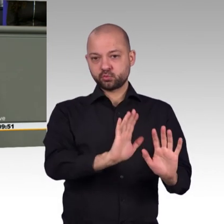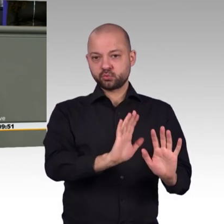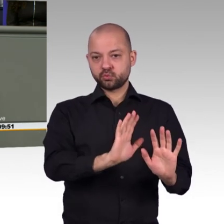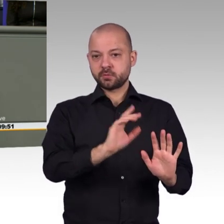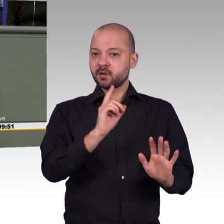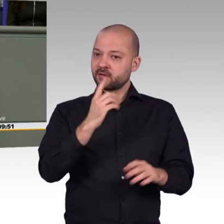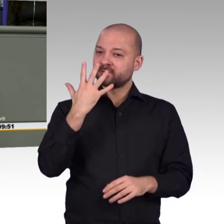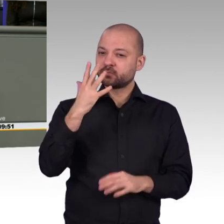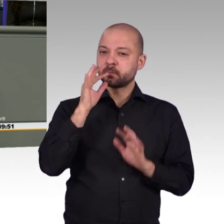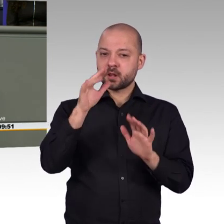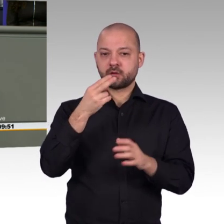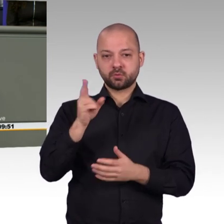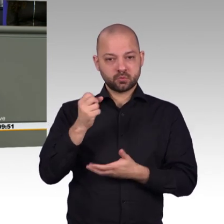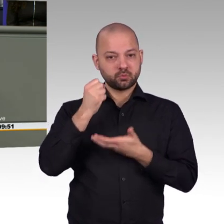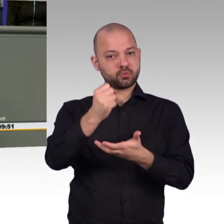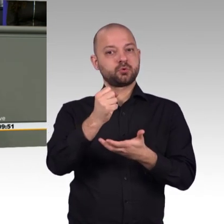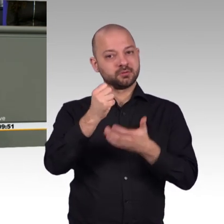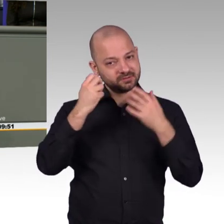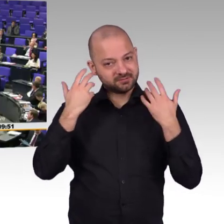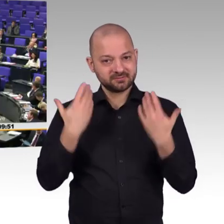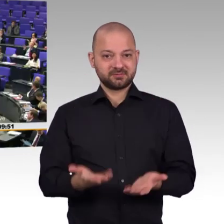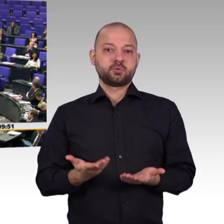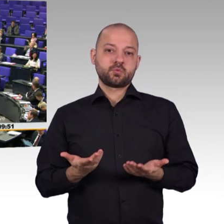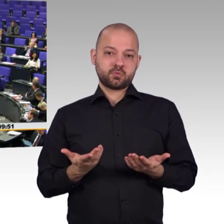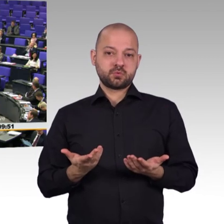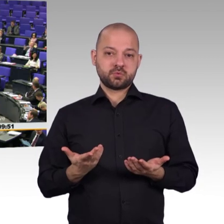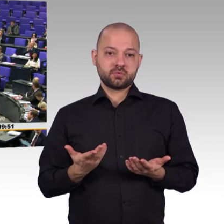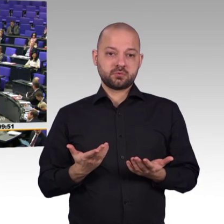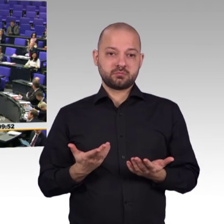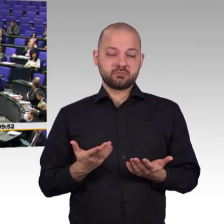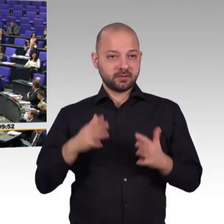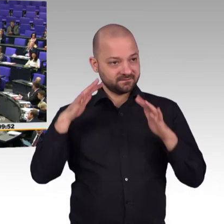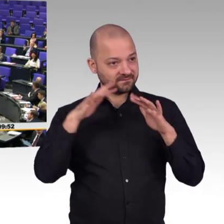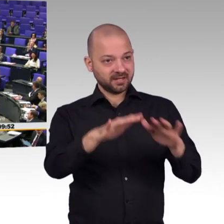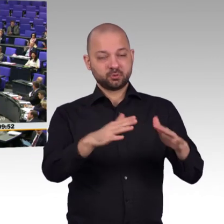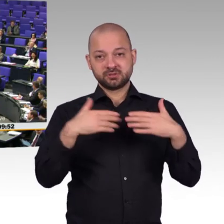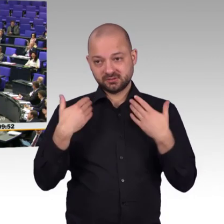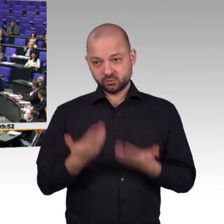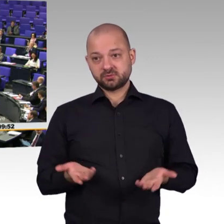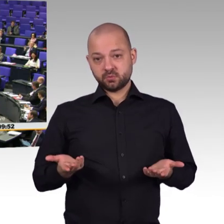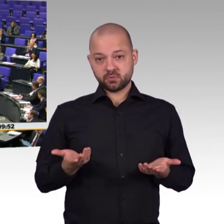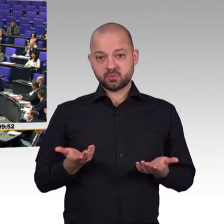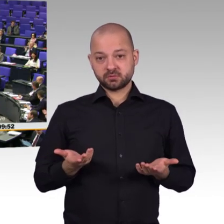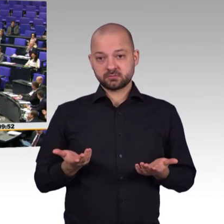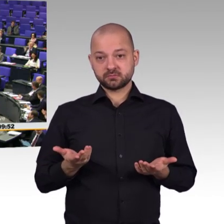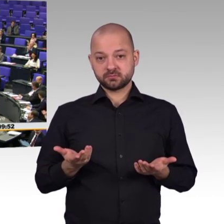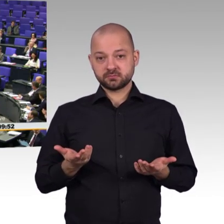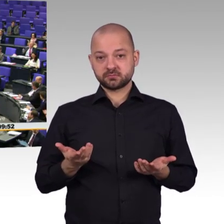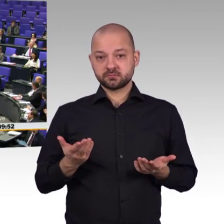Schluss Herr Kretschmann aus Baden-Württemberg. Also nicht hier die Krokodilstränen an dieser Stelle vergießen. Und ich